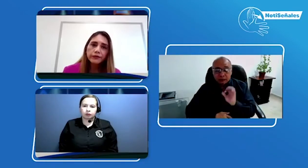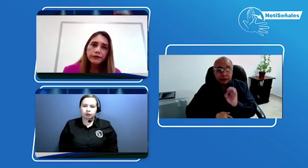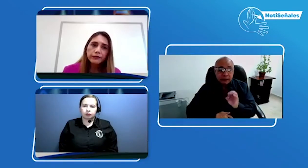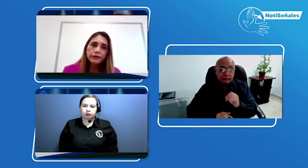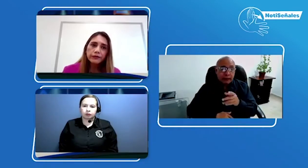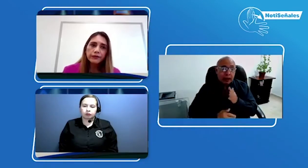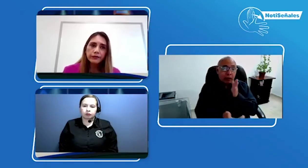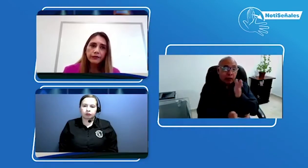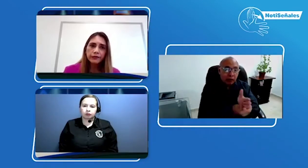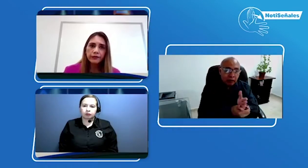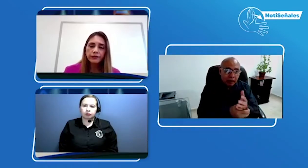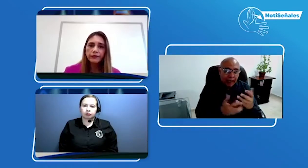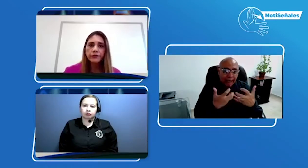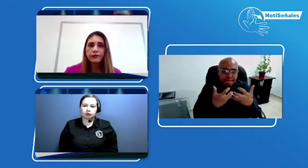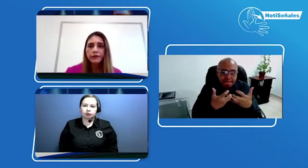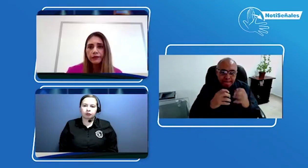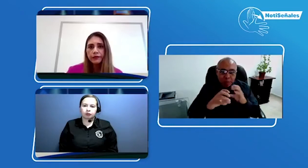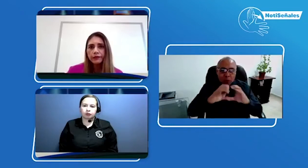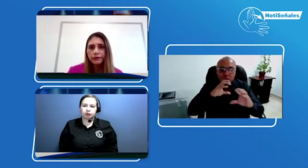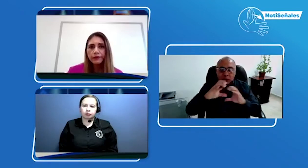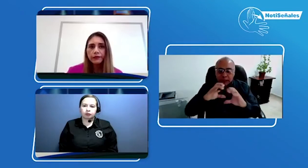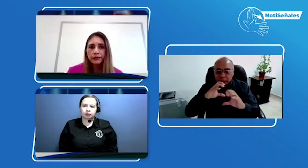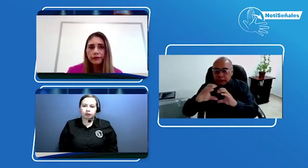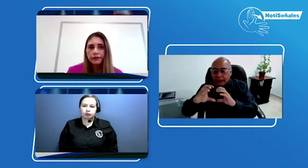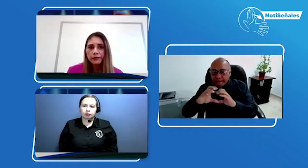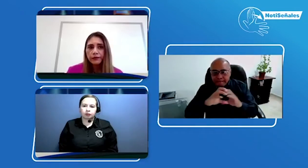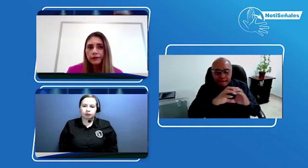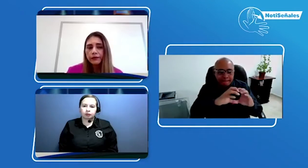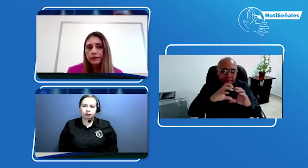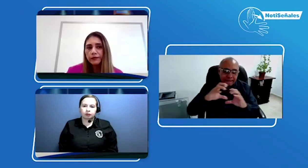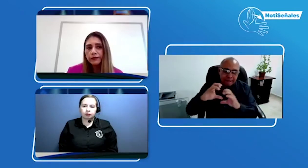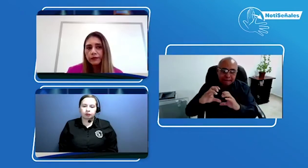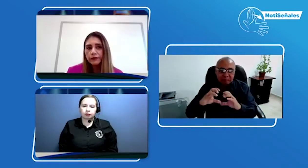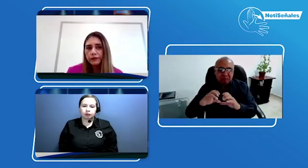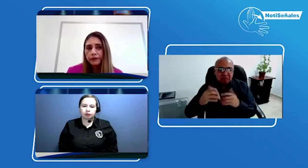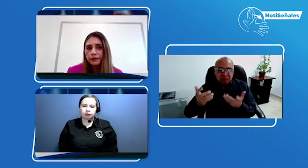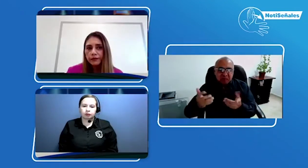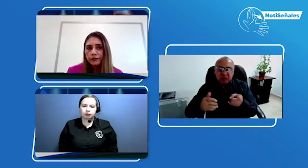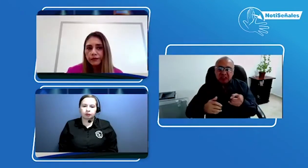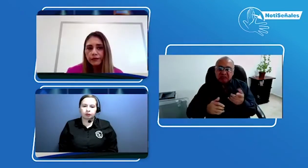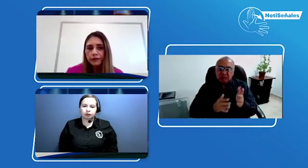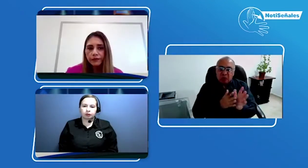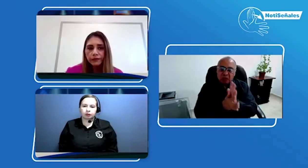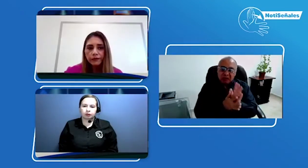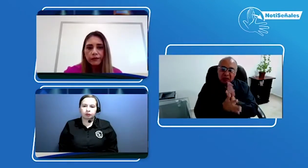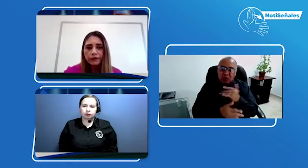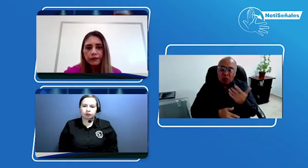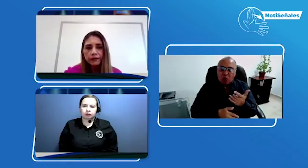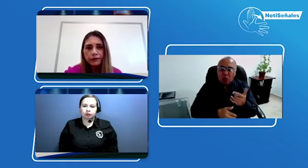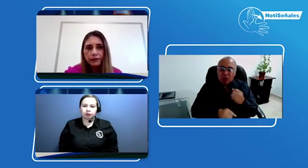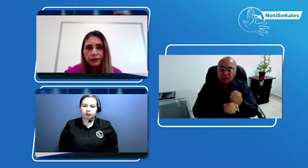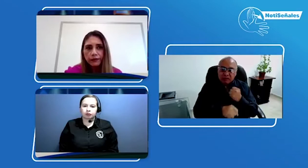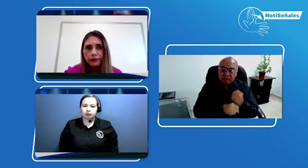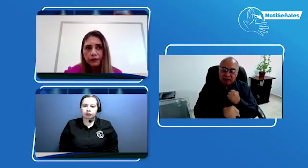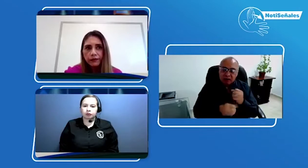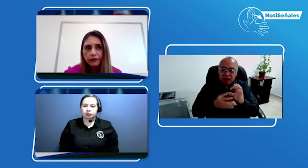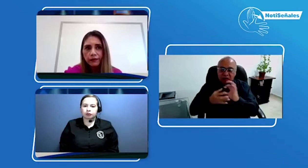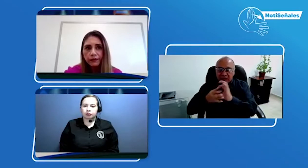pues, para que puedan hacer uso de sus servicios. Realmente es algo que viene desde hace muchos años en los cuales uno como persona sorda